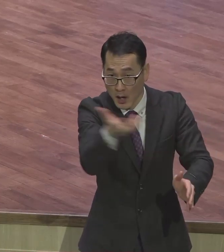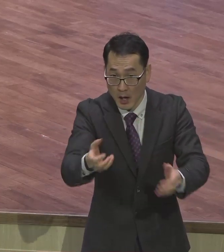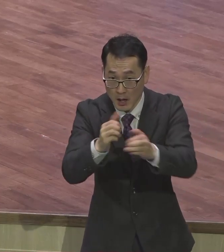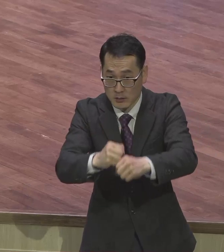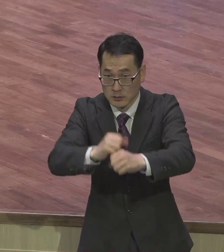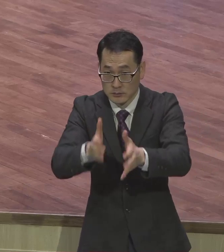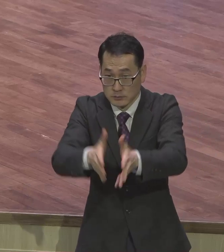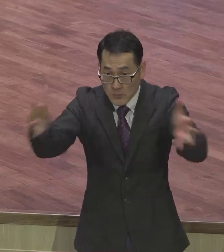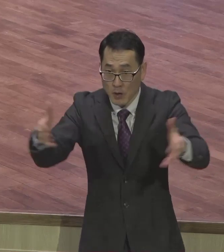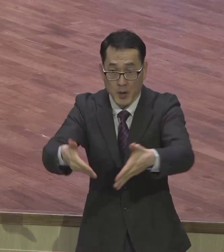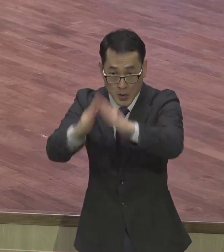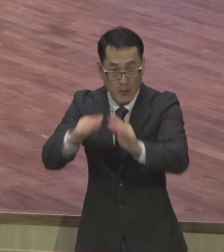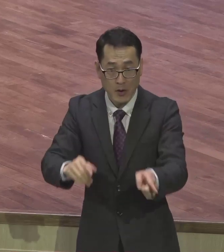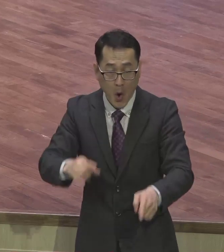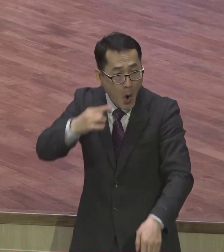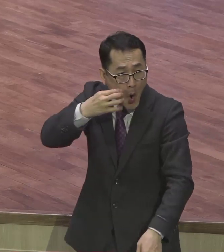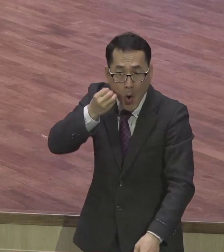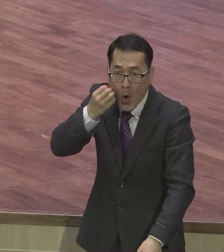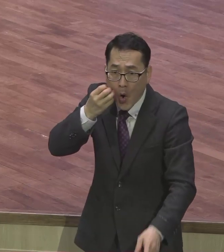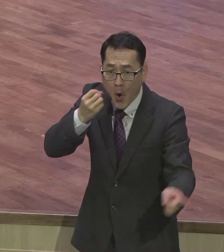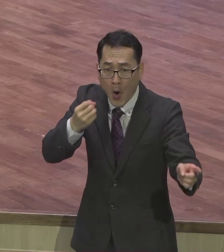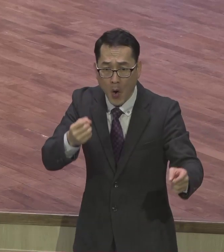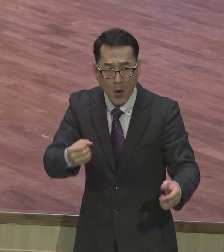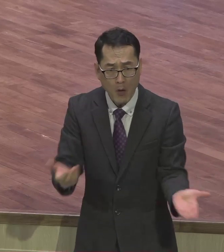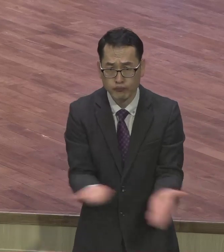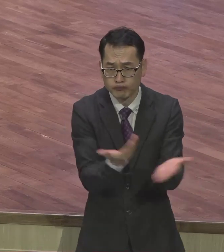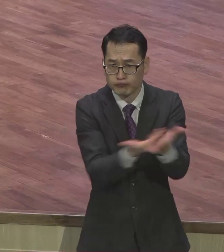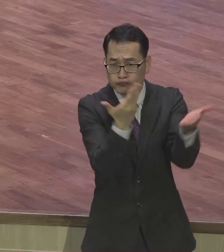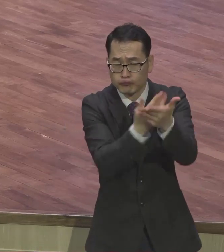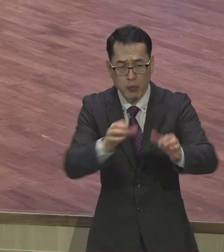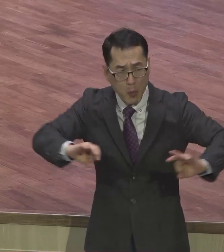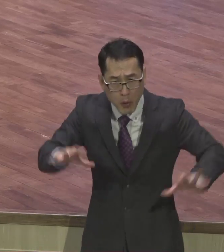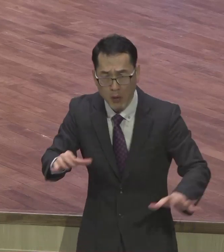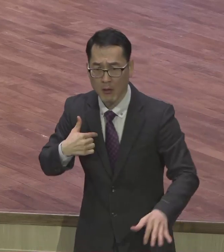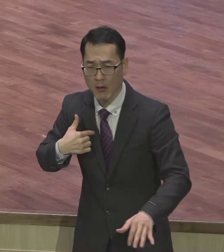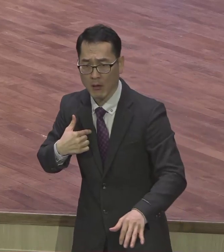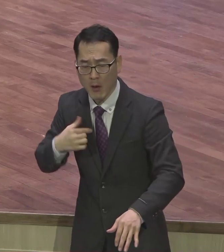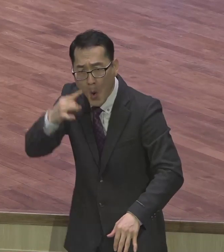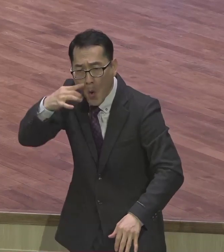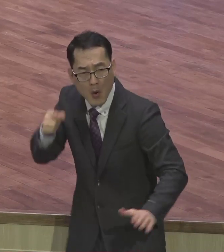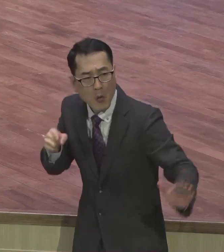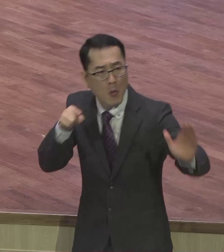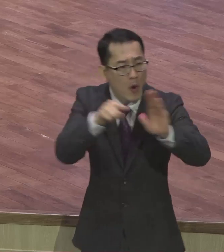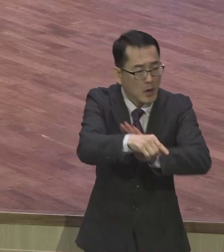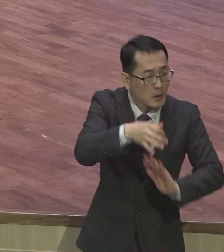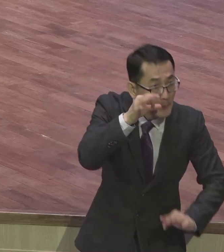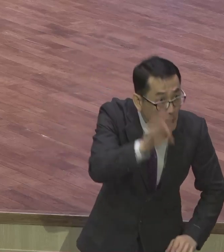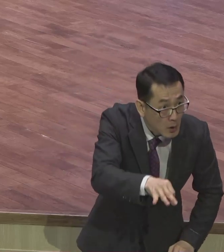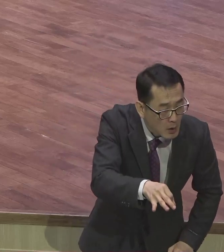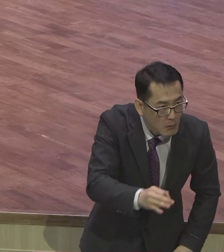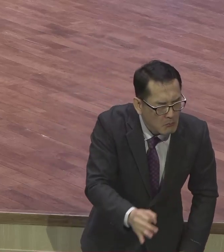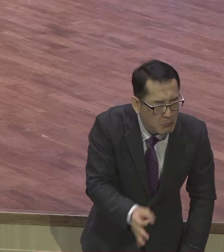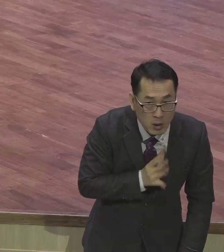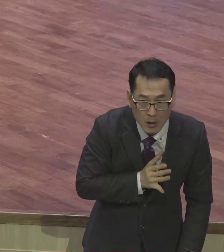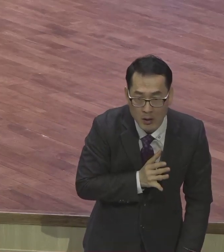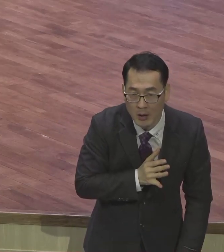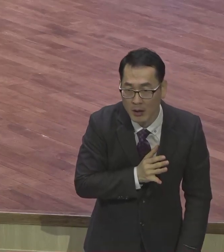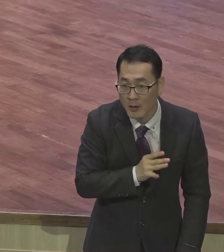내가 올해 처음 가본 거예요. 갔는데 놀랐어요. 이 천도 캠프를 우리